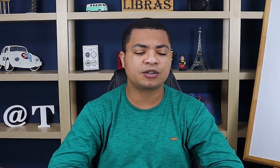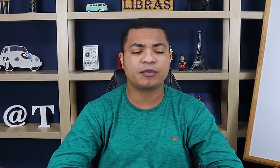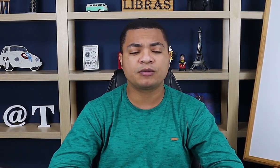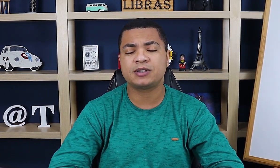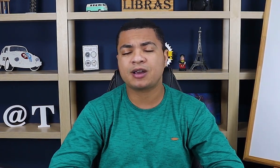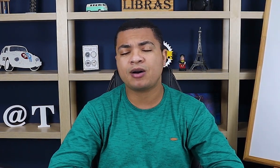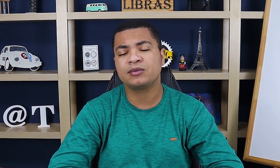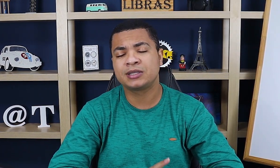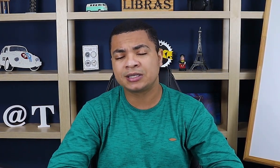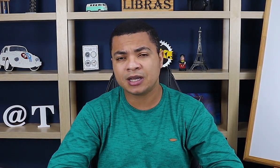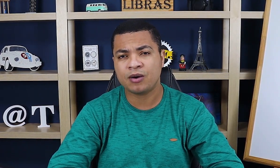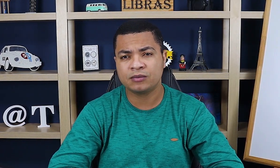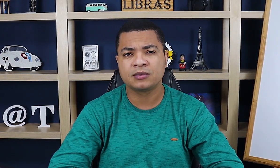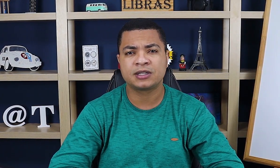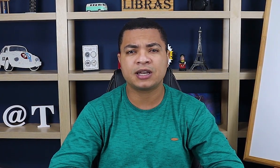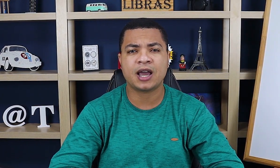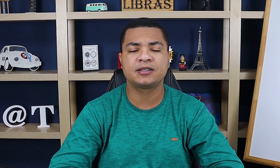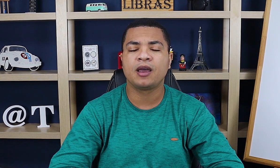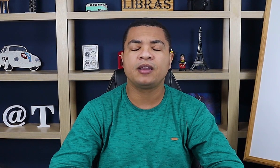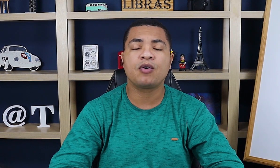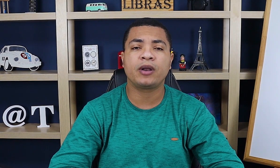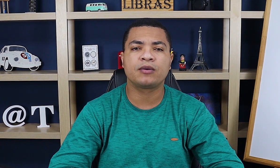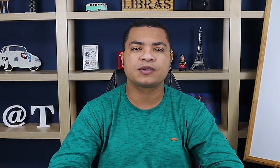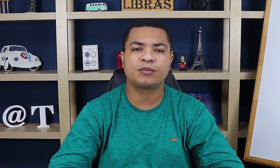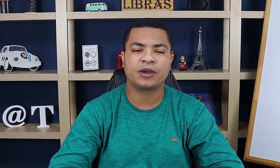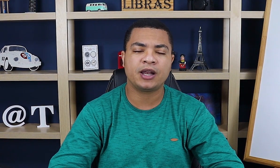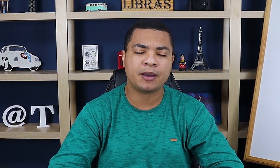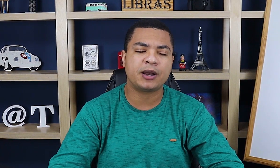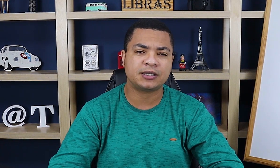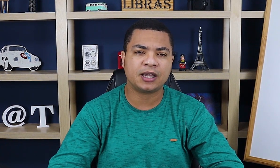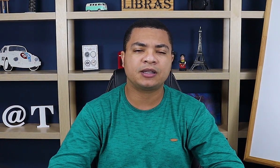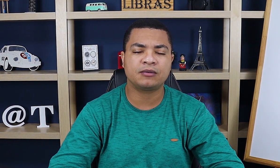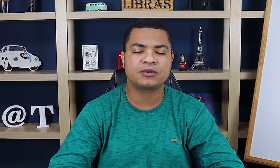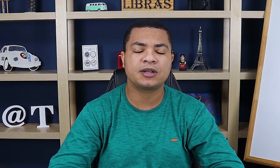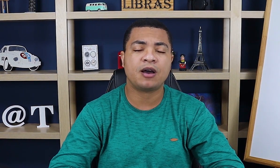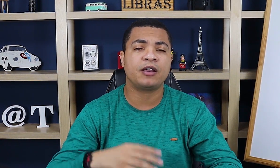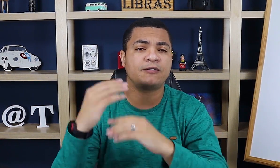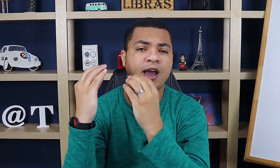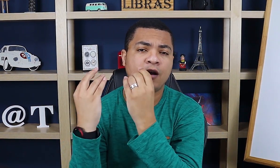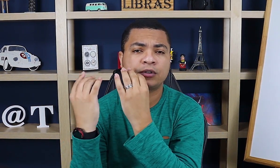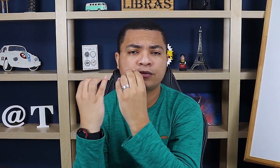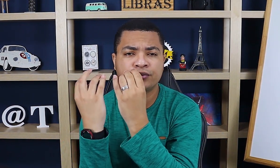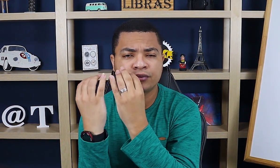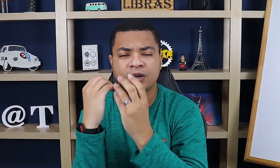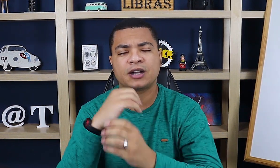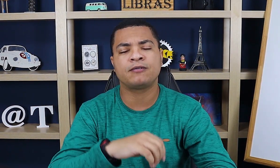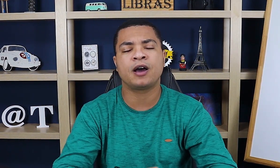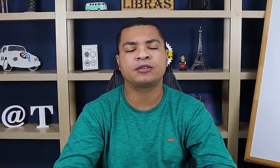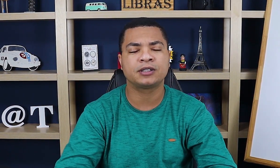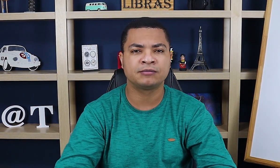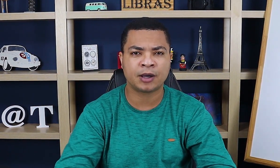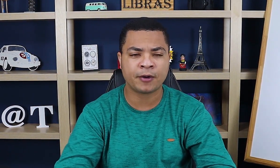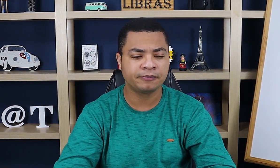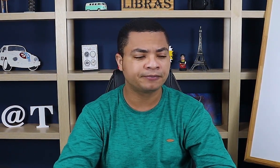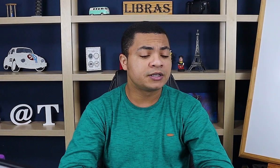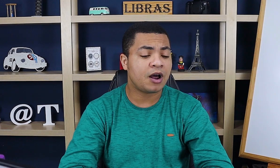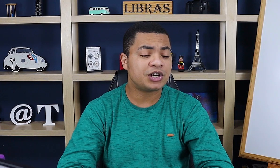instrumento musical são sinais iônicos. Porque eles representam o sinal, Flauta. Toca na flauta. Tá bom? Sinal de